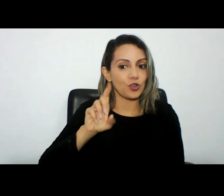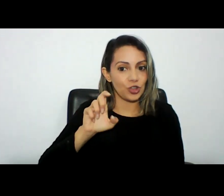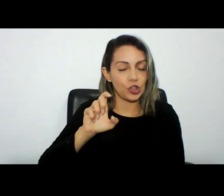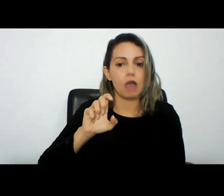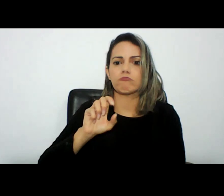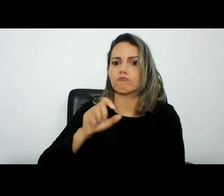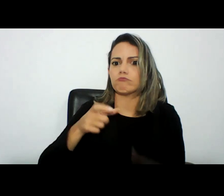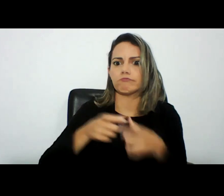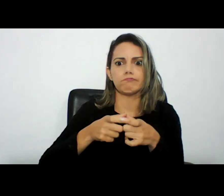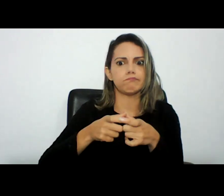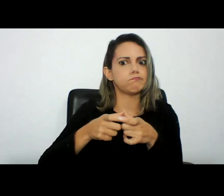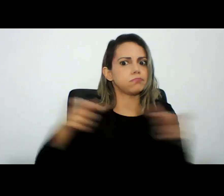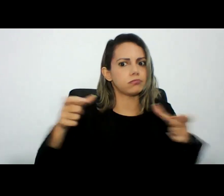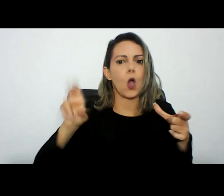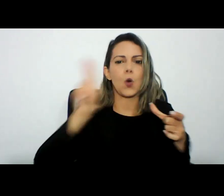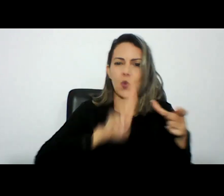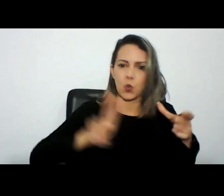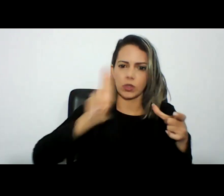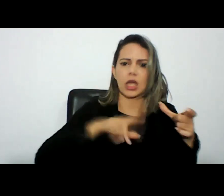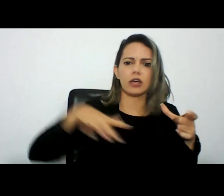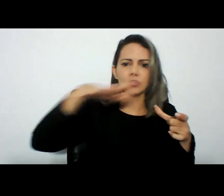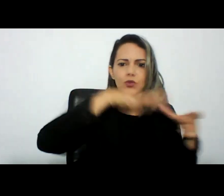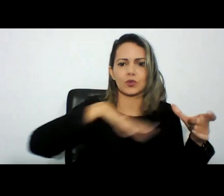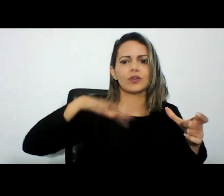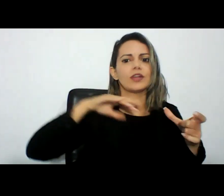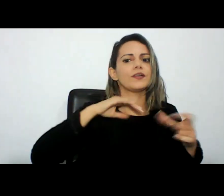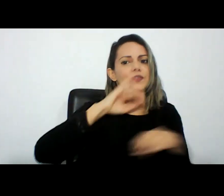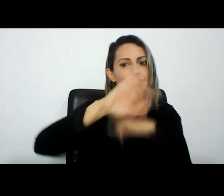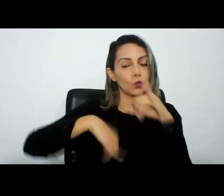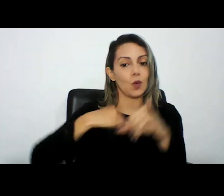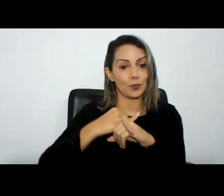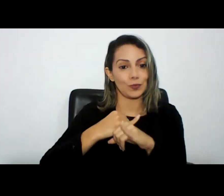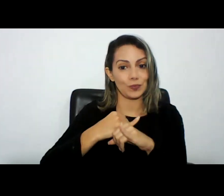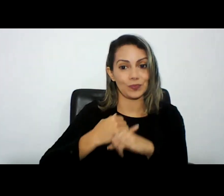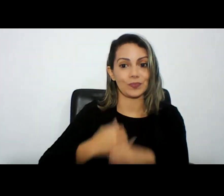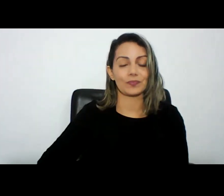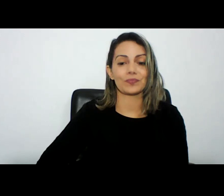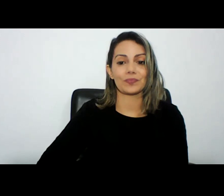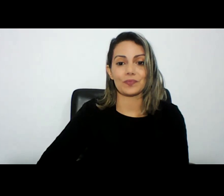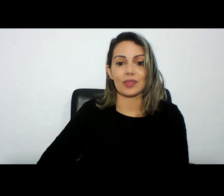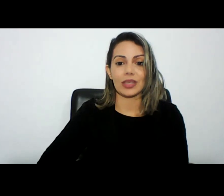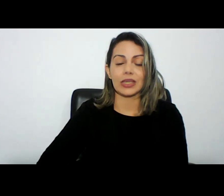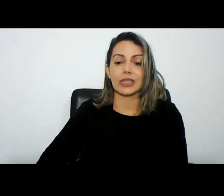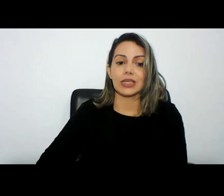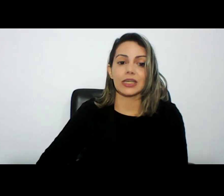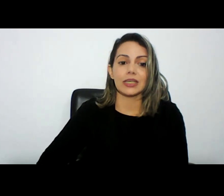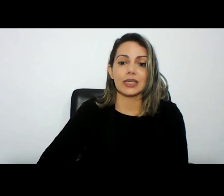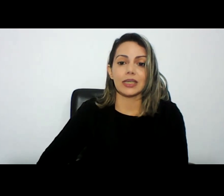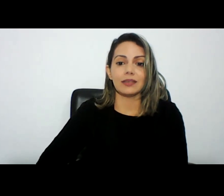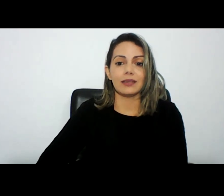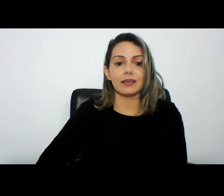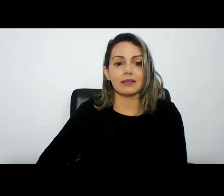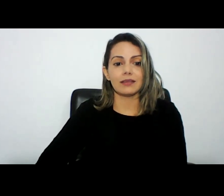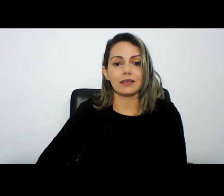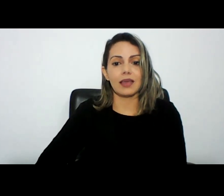dispõe de meios de prova adequados para a investigação e repressão desses crimes que acontecem no mundo digital